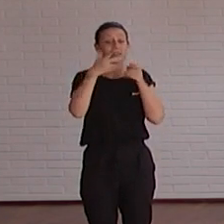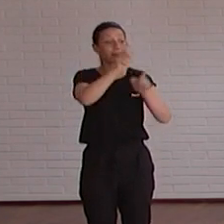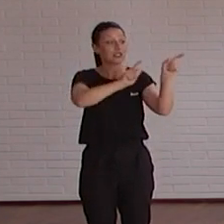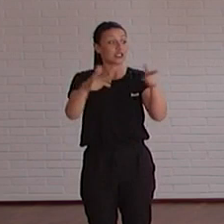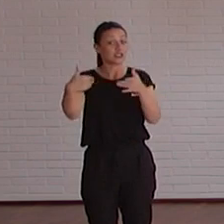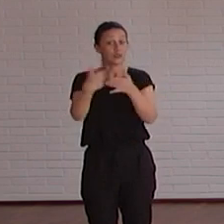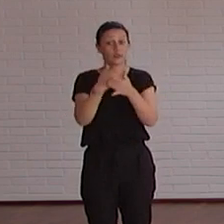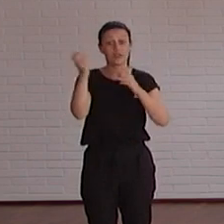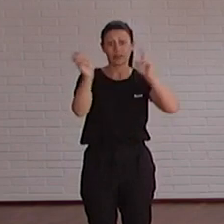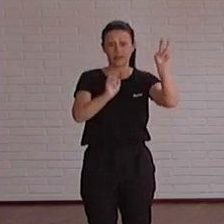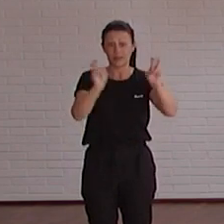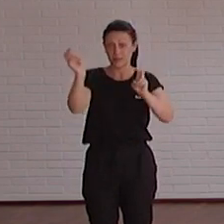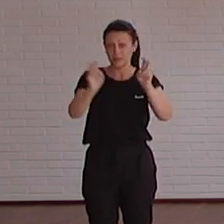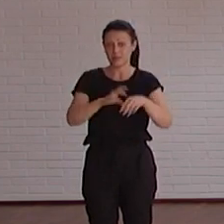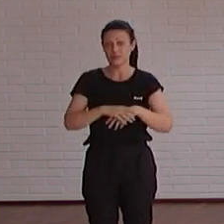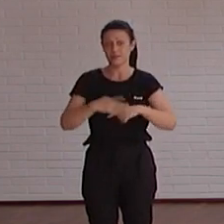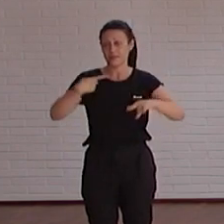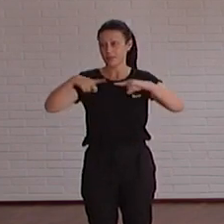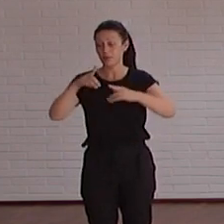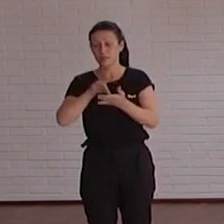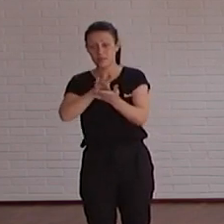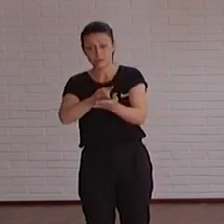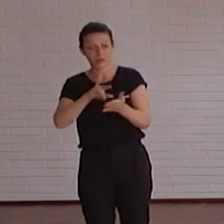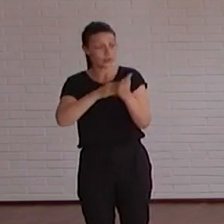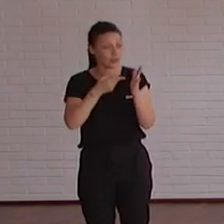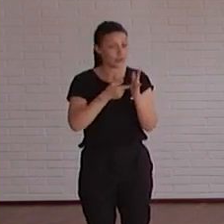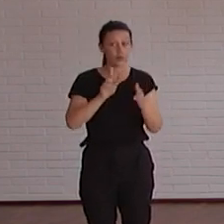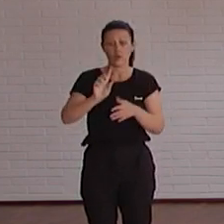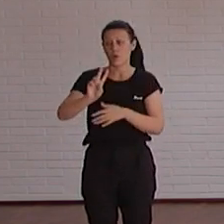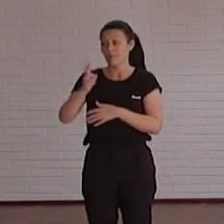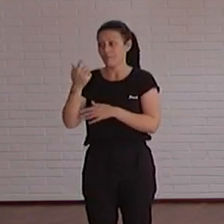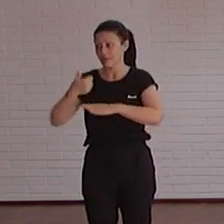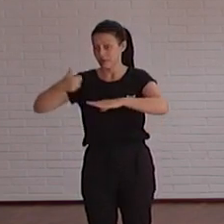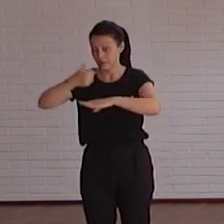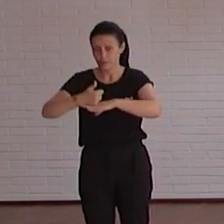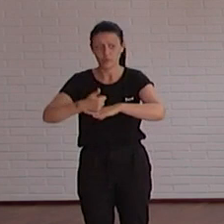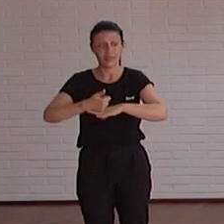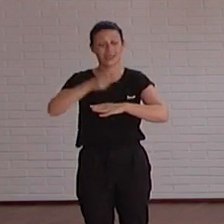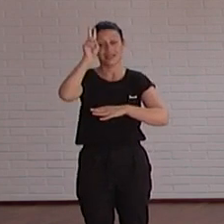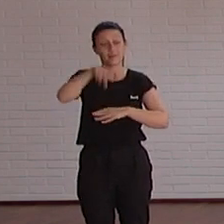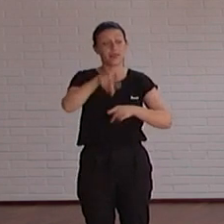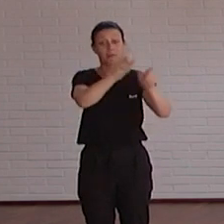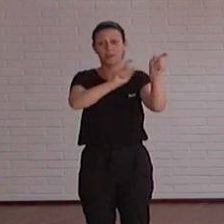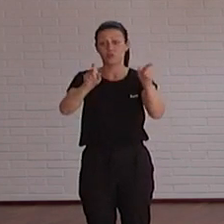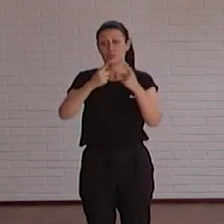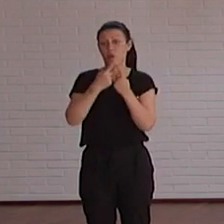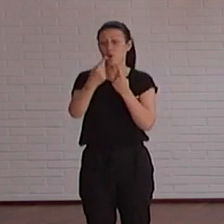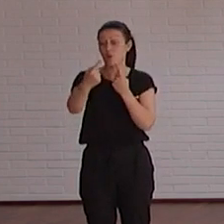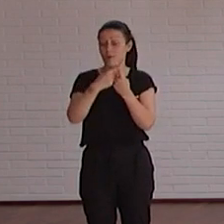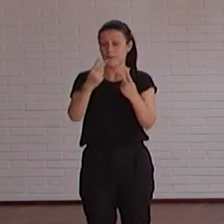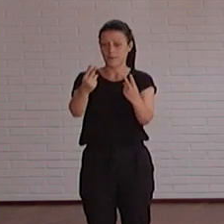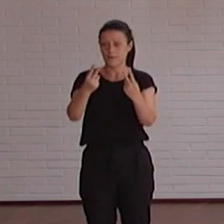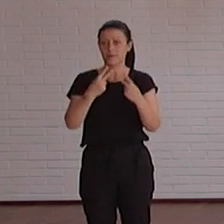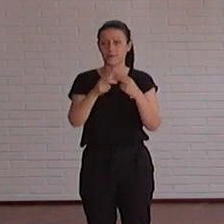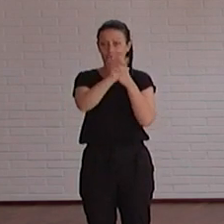personas que habéis venido pues a directores de servicio técnicos vicerectores y también las personas que nos están viendo online porque hay